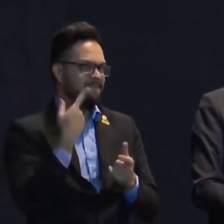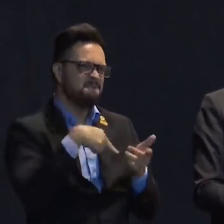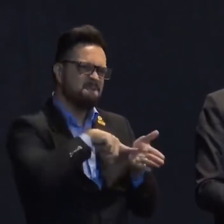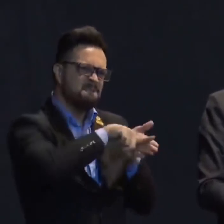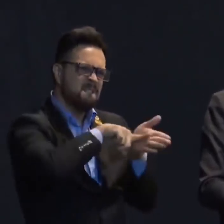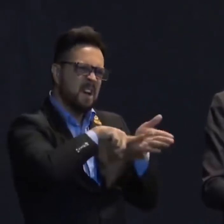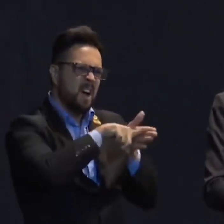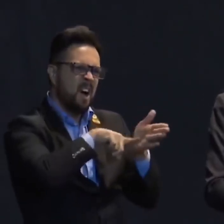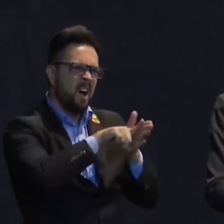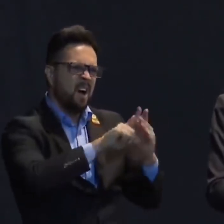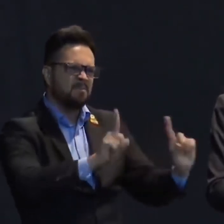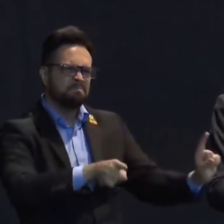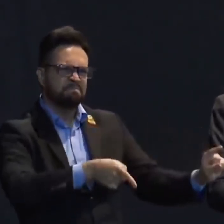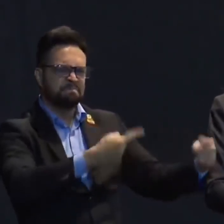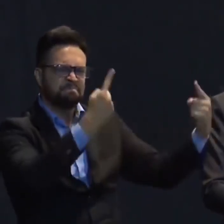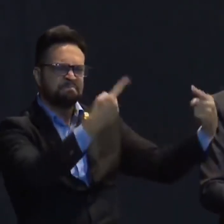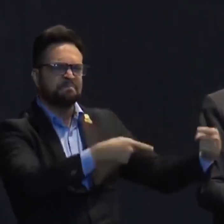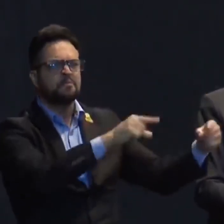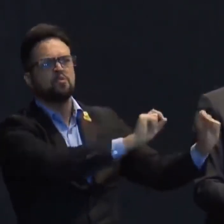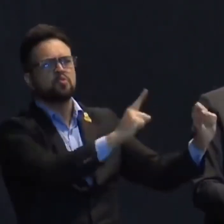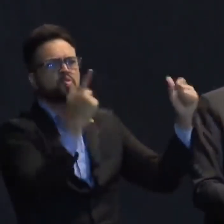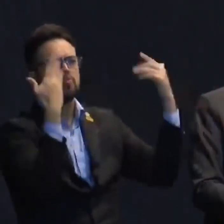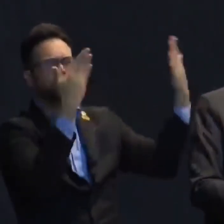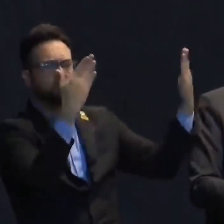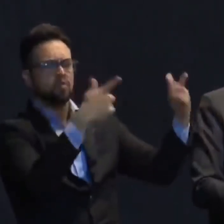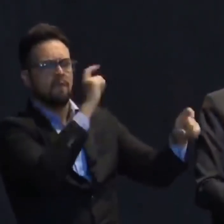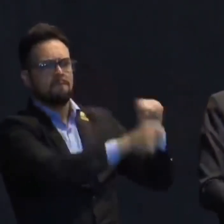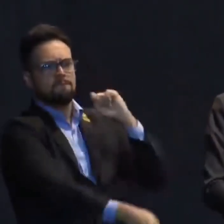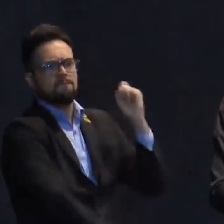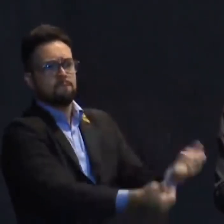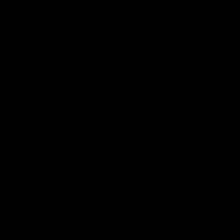uma ONG queimadas na região amazônica.